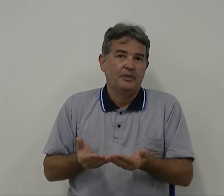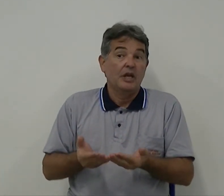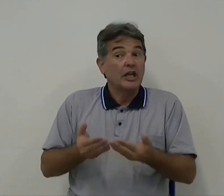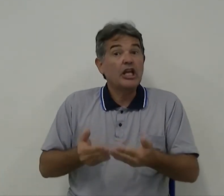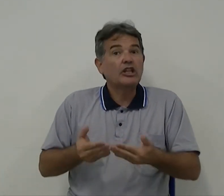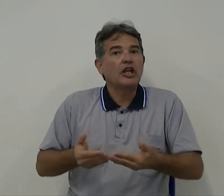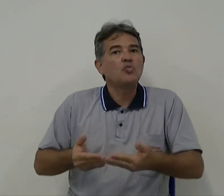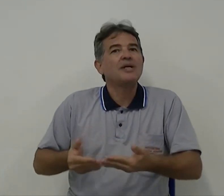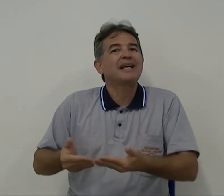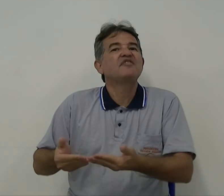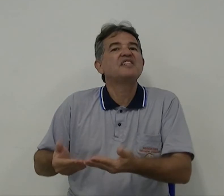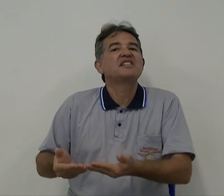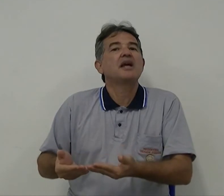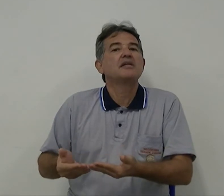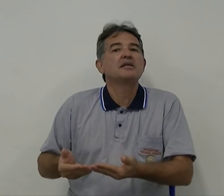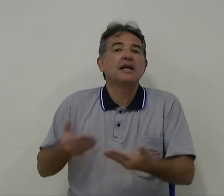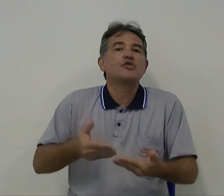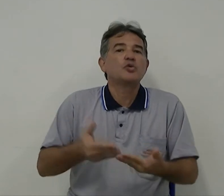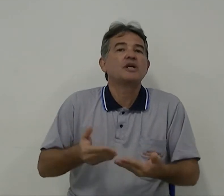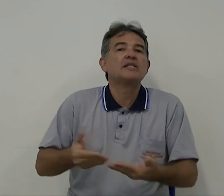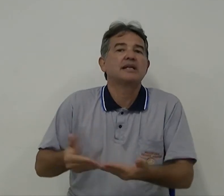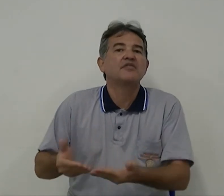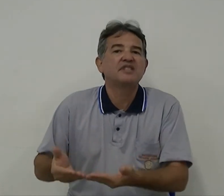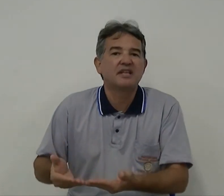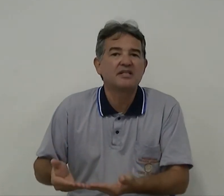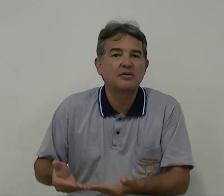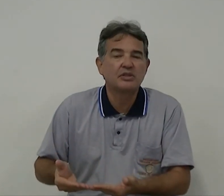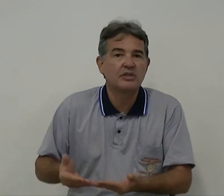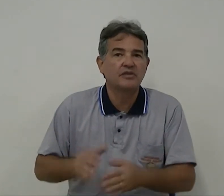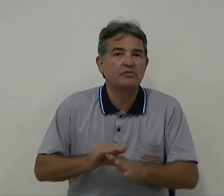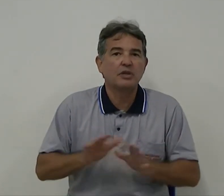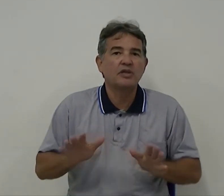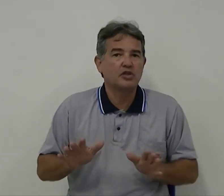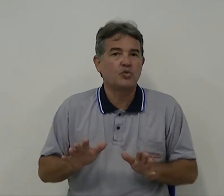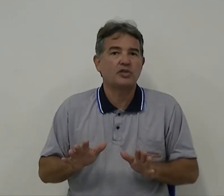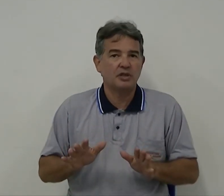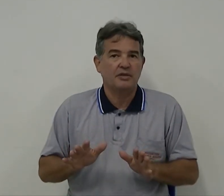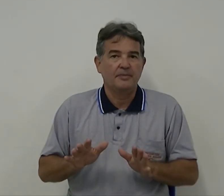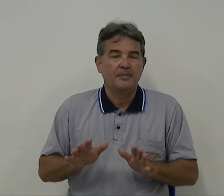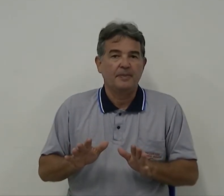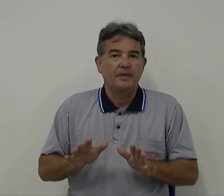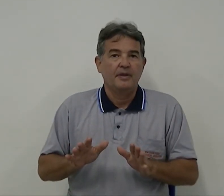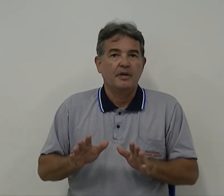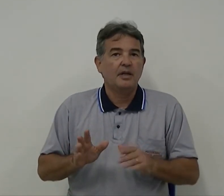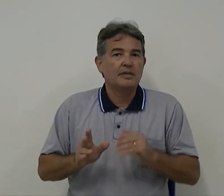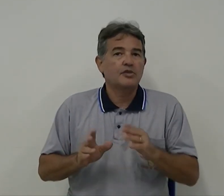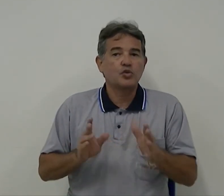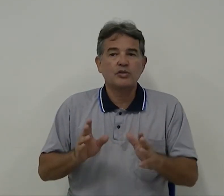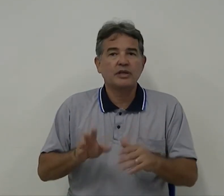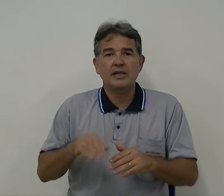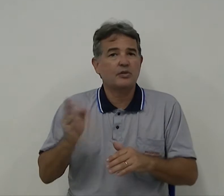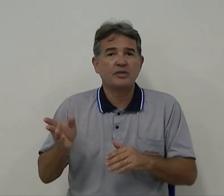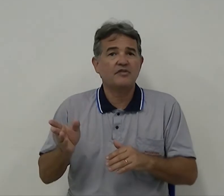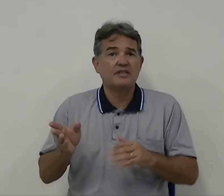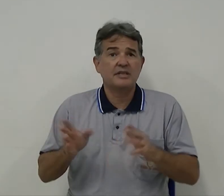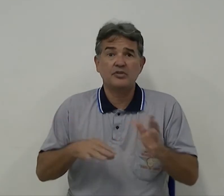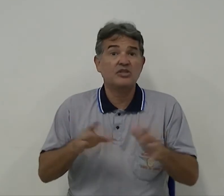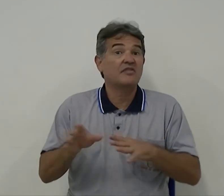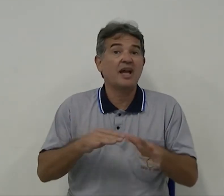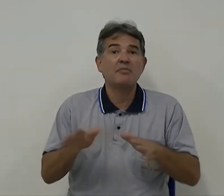que tem uma deficiência e a surdez é deficiência aditiva, não tem o que discutir. Criança surda, criança com deficiência aditiva é a